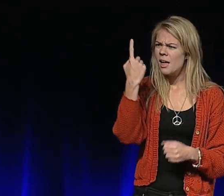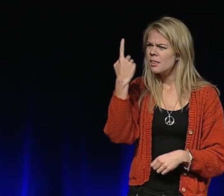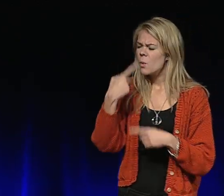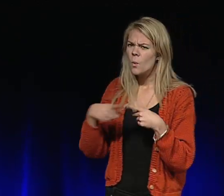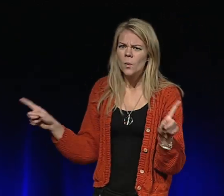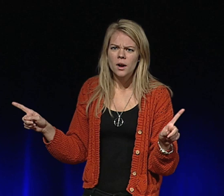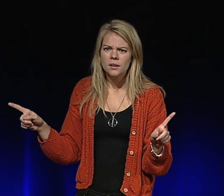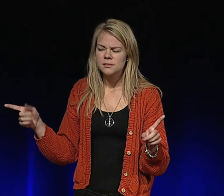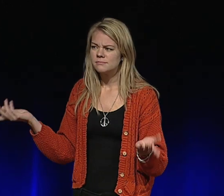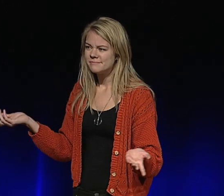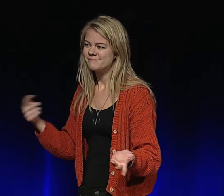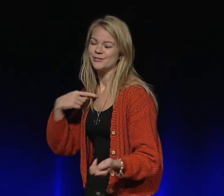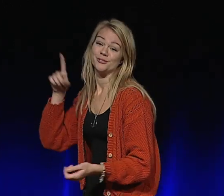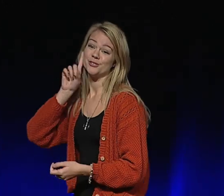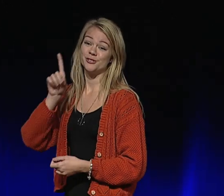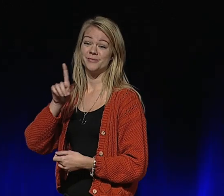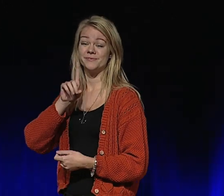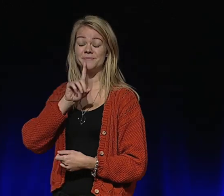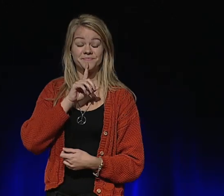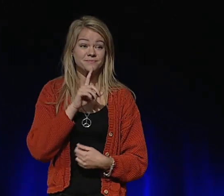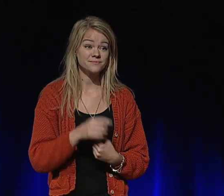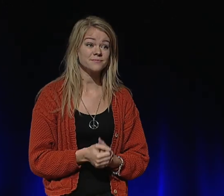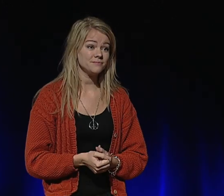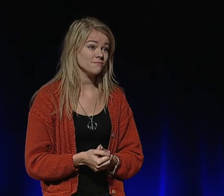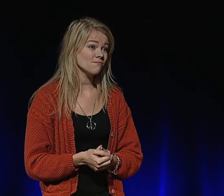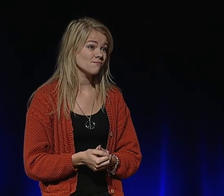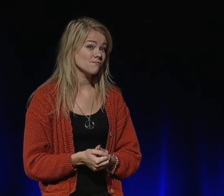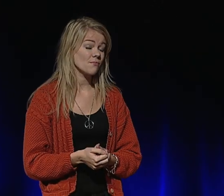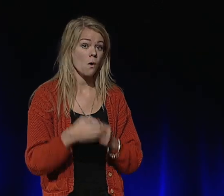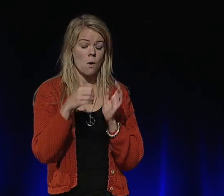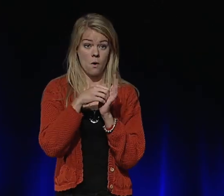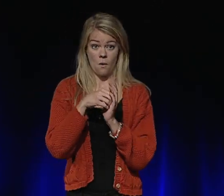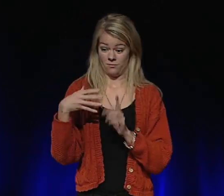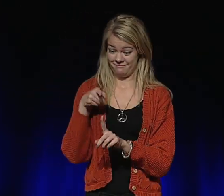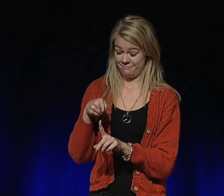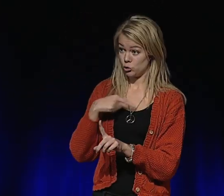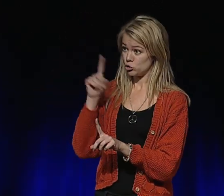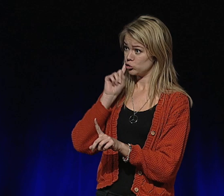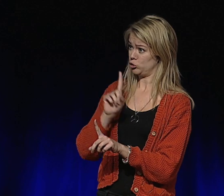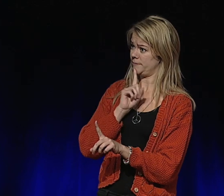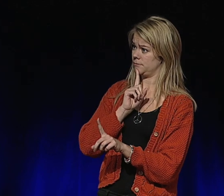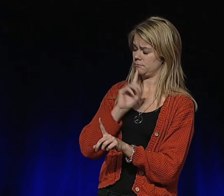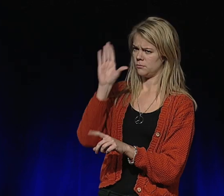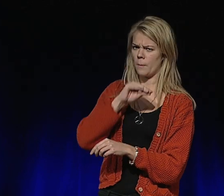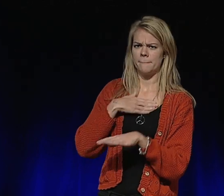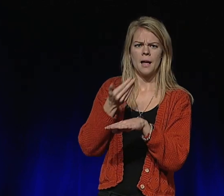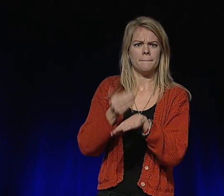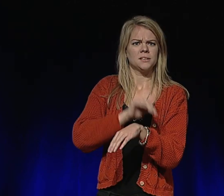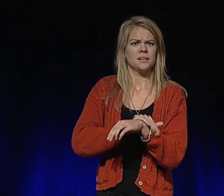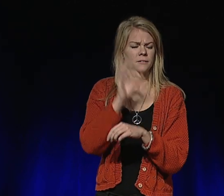Fast, ja, alltså det finns ju en sak som skiljer mig från mängden. Jag är döv. Och på grund